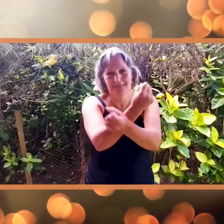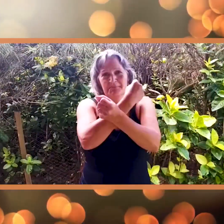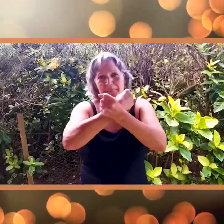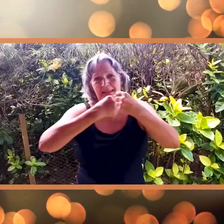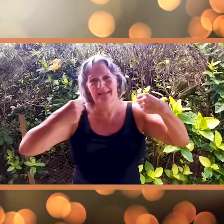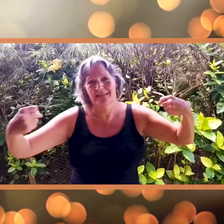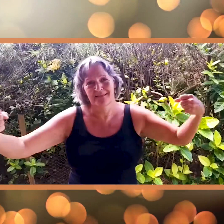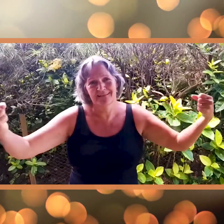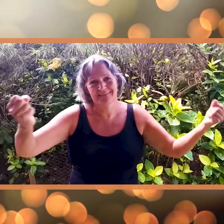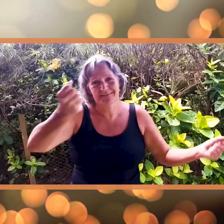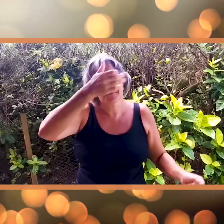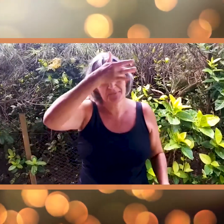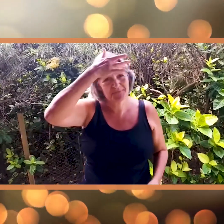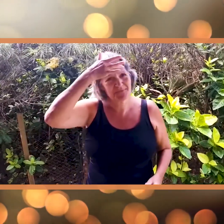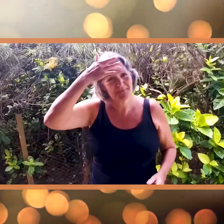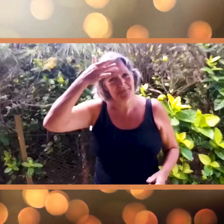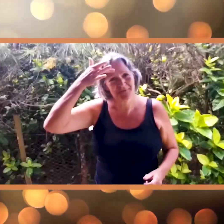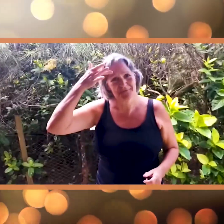Libertou os cativos.